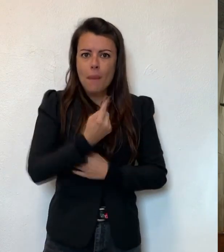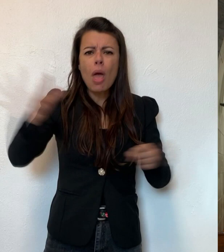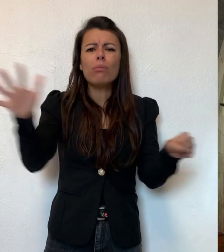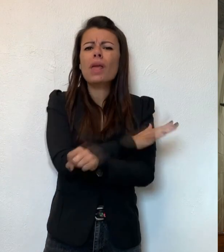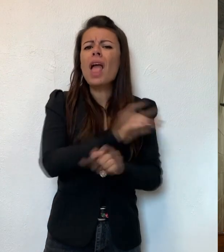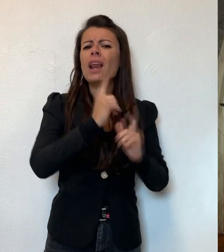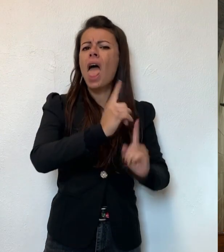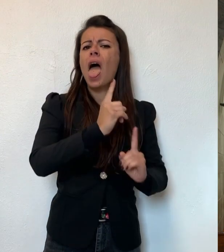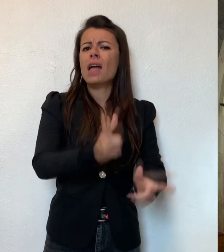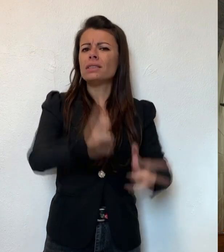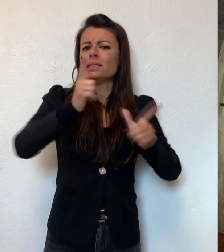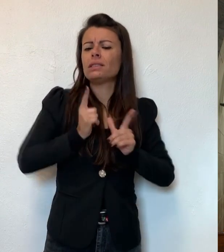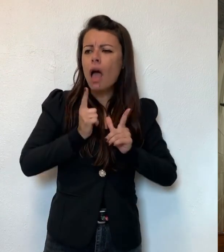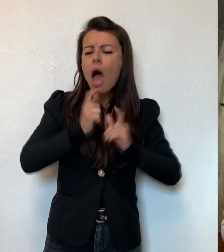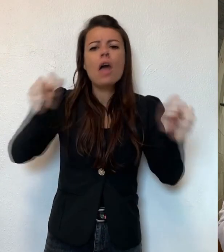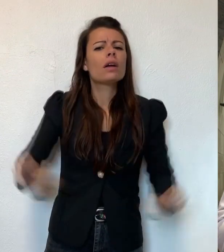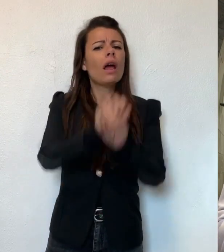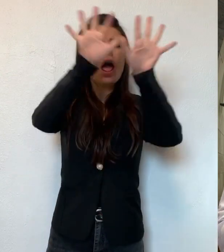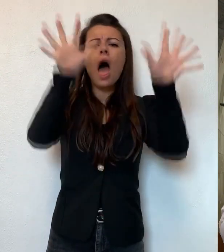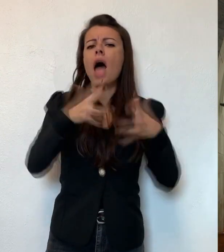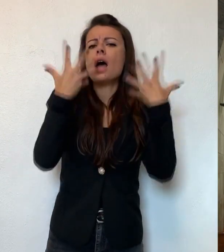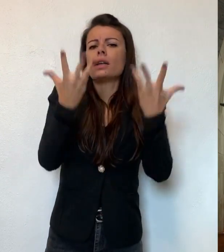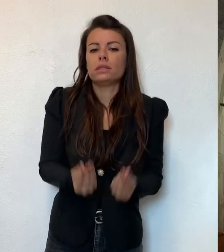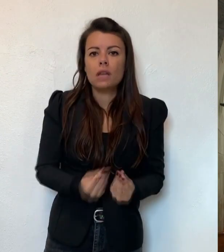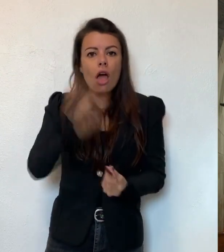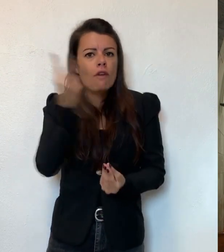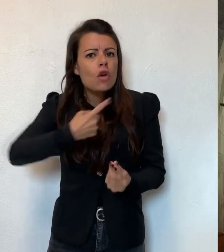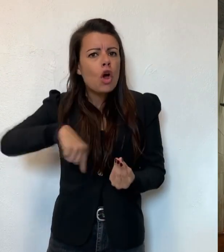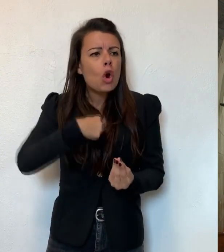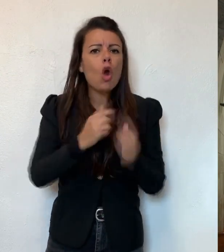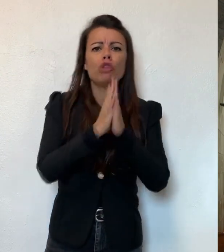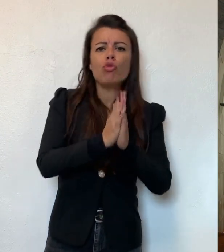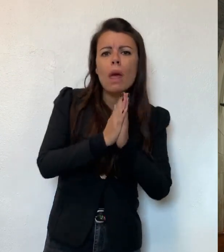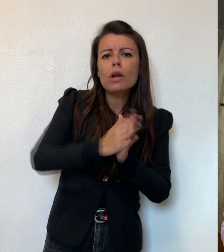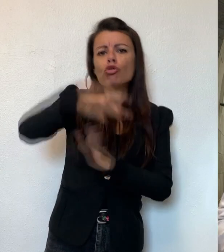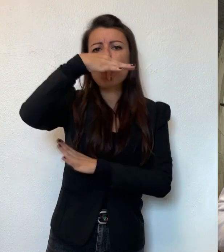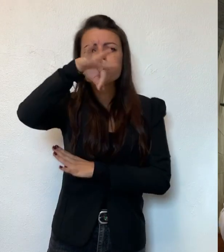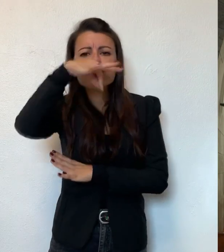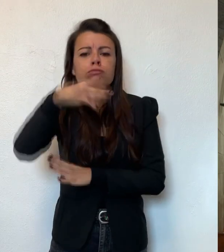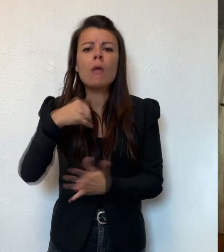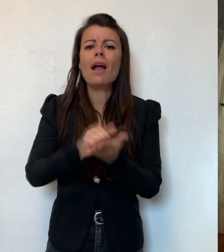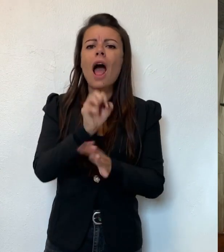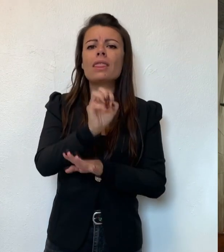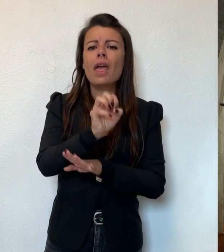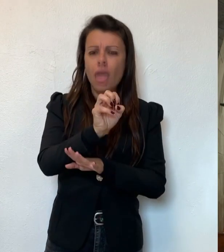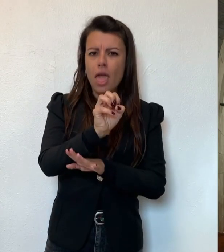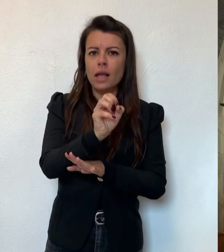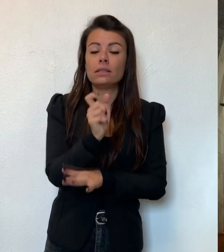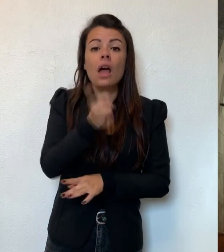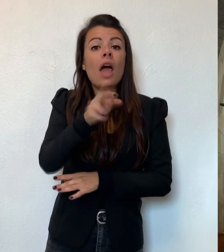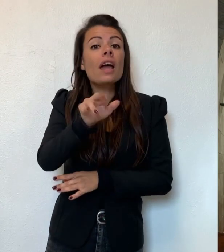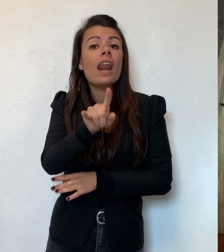ricevuto grazia su grazia. È una parola che spesso sentiamo nelle celebrazioni, nella predicazione, nelle